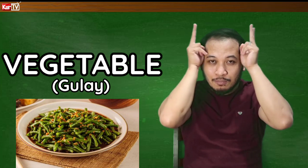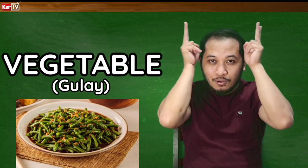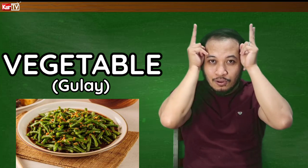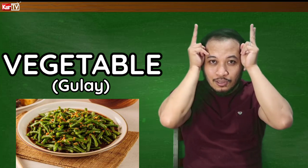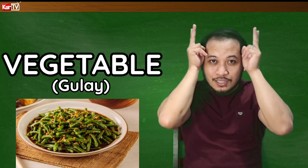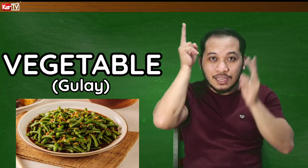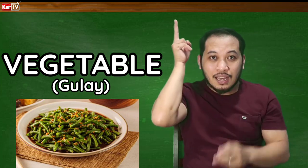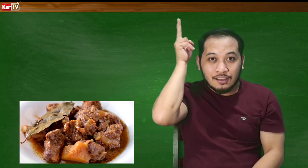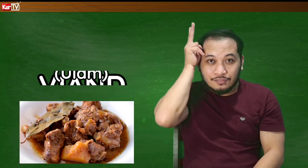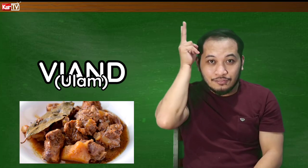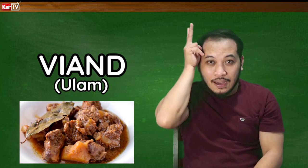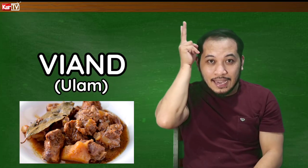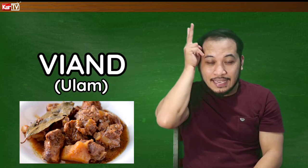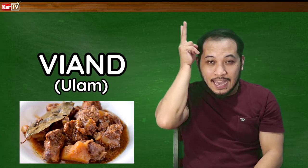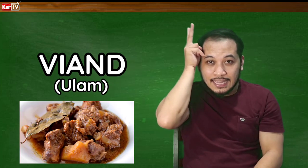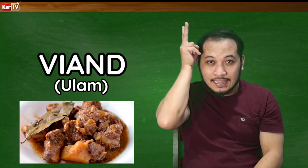Vegetables, bayan.